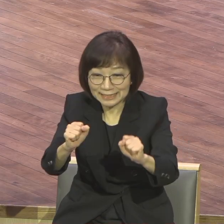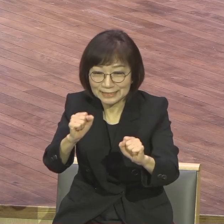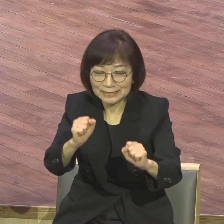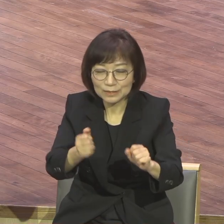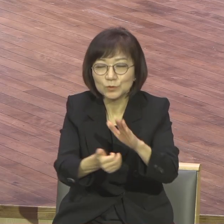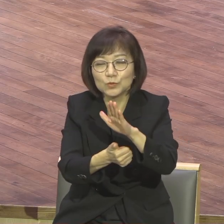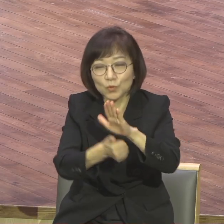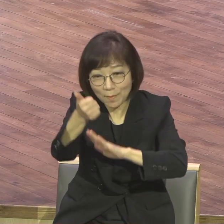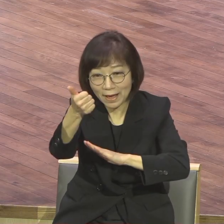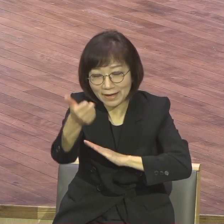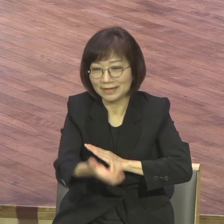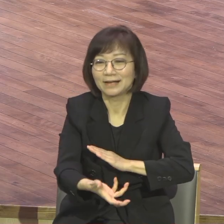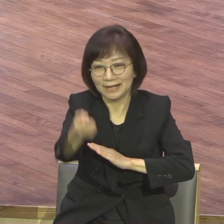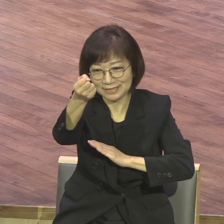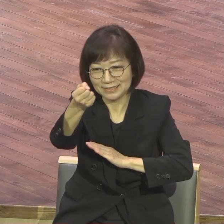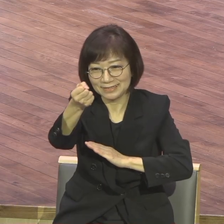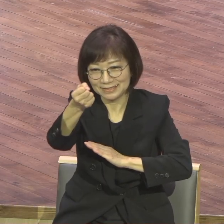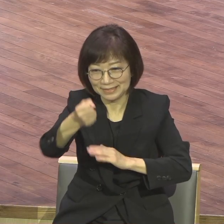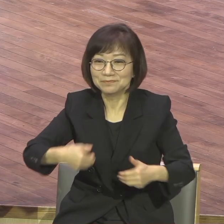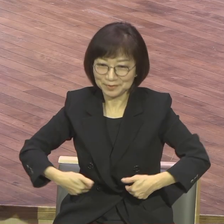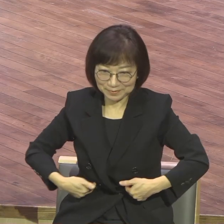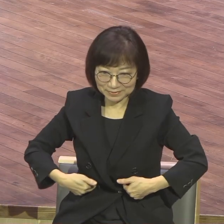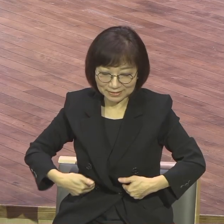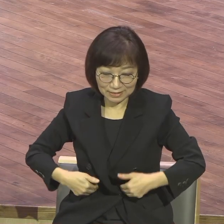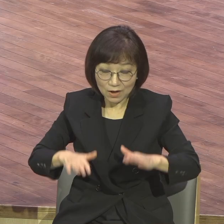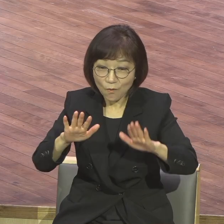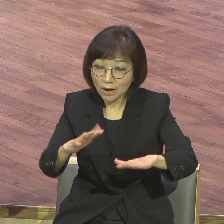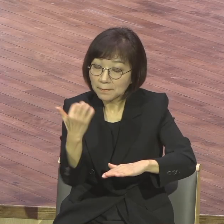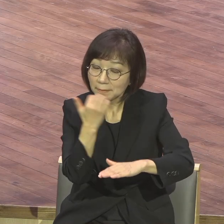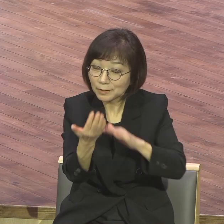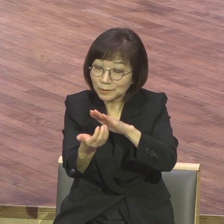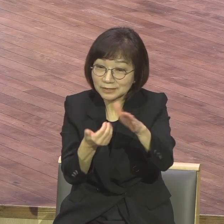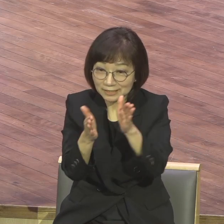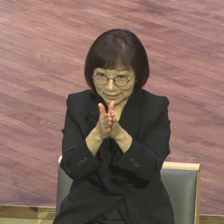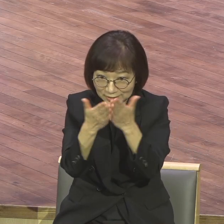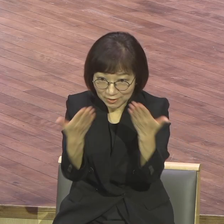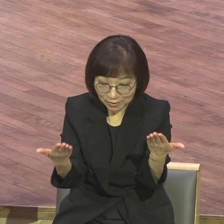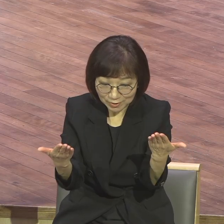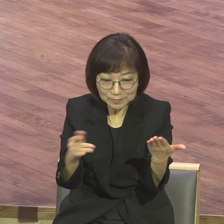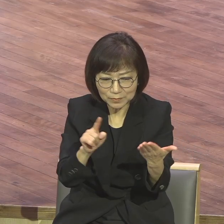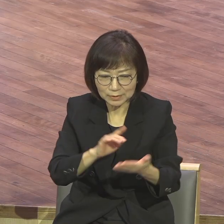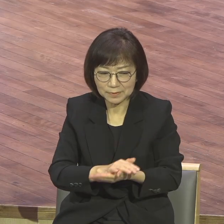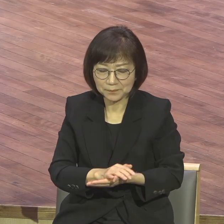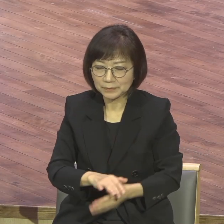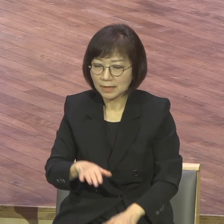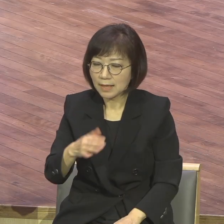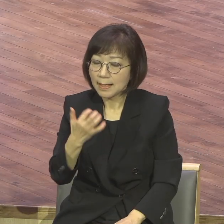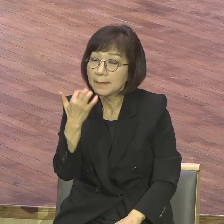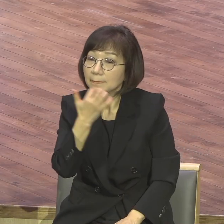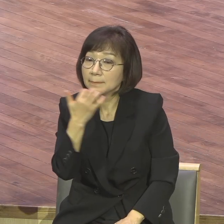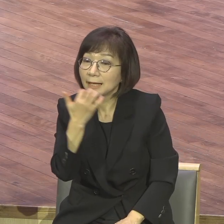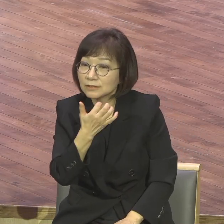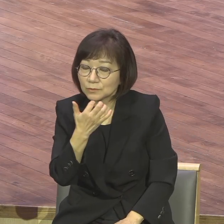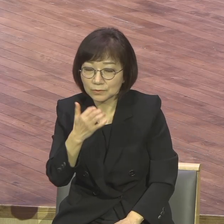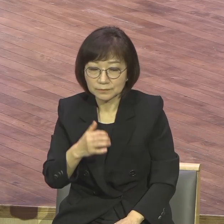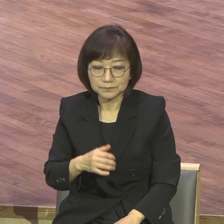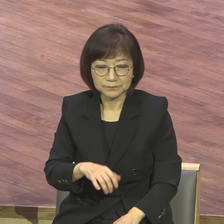살펴볼 베드로전스의 말씀은 사도 베드로가 본도 갈라디아 갑바두기아